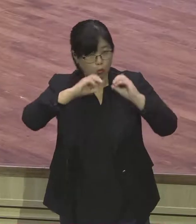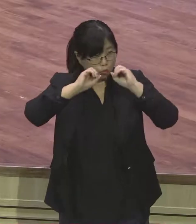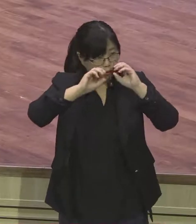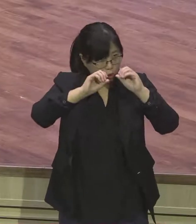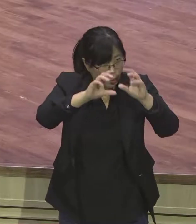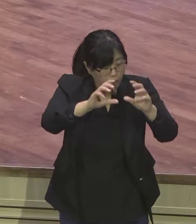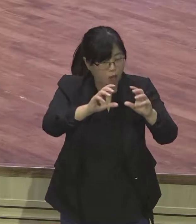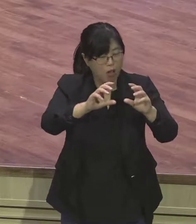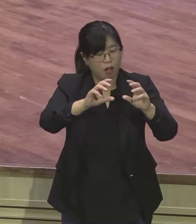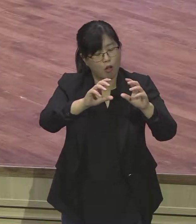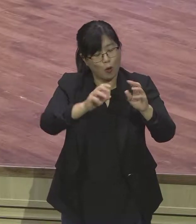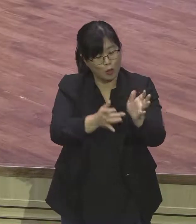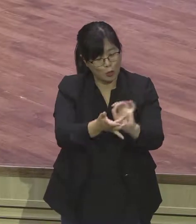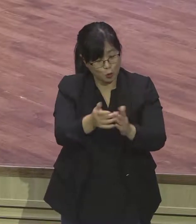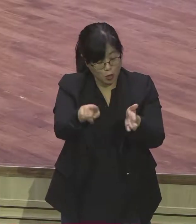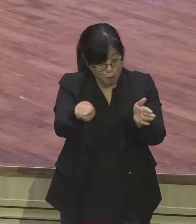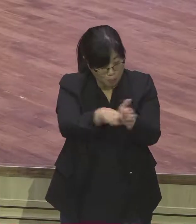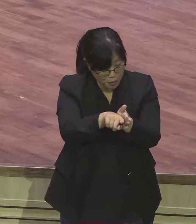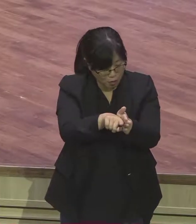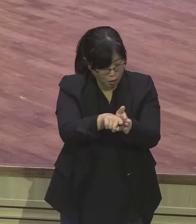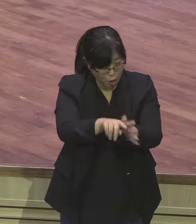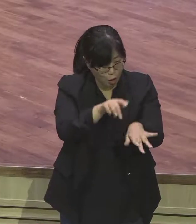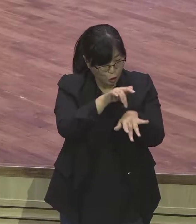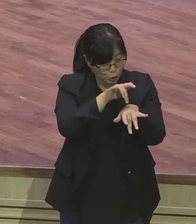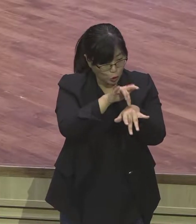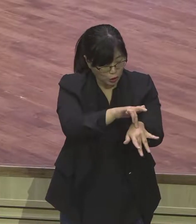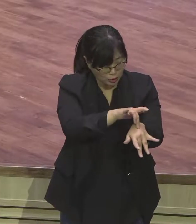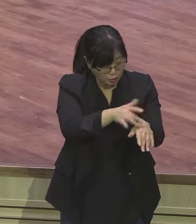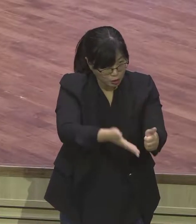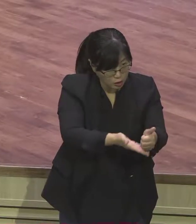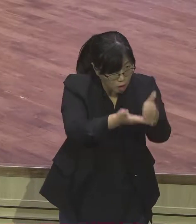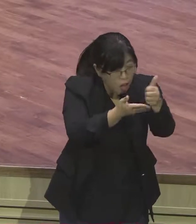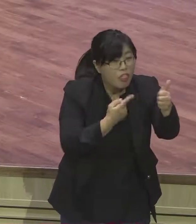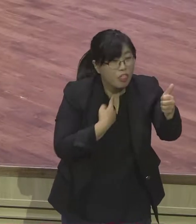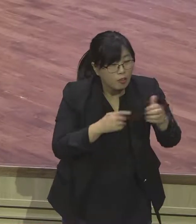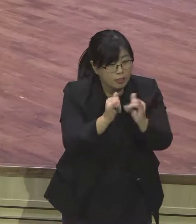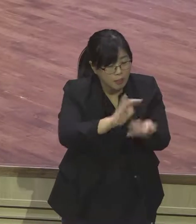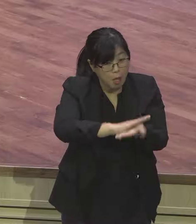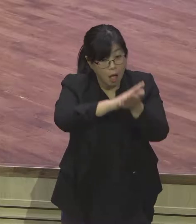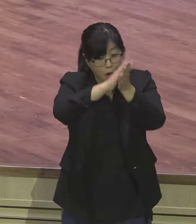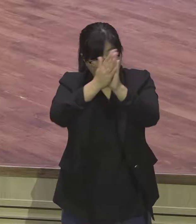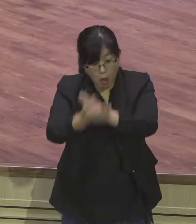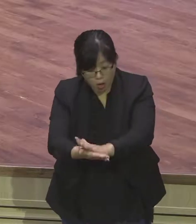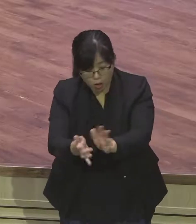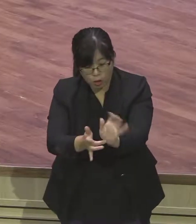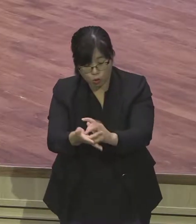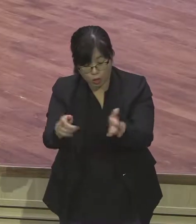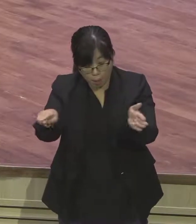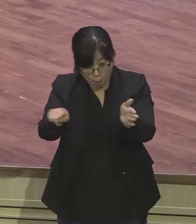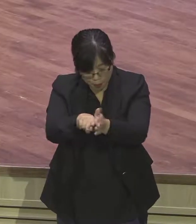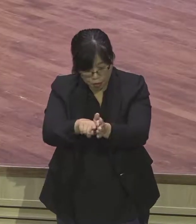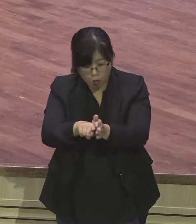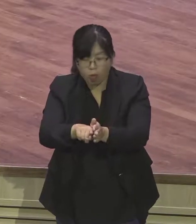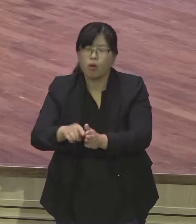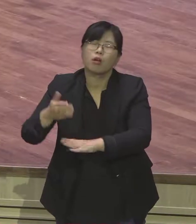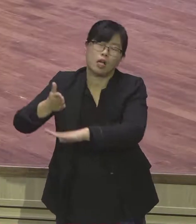한 가지 중요한 것은 돌아온 무속인의 생계입니다. 생계 돌아온 무속인이 돌아왔는데